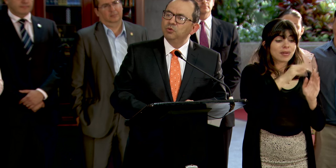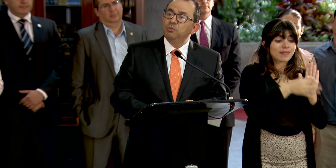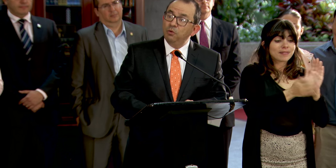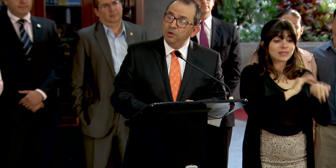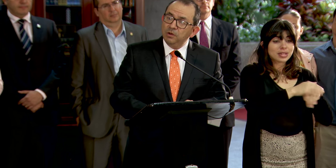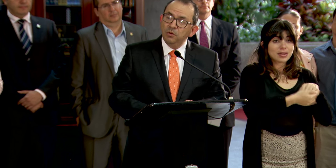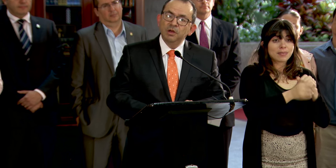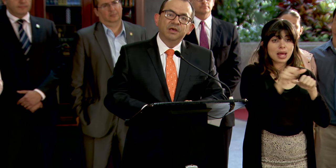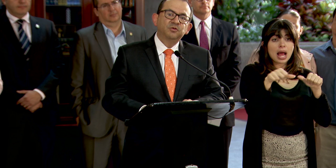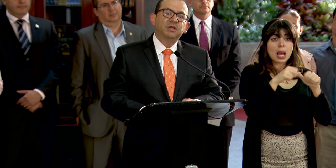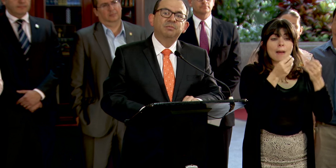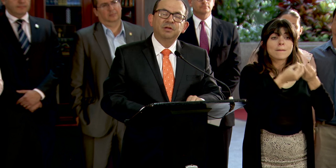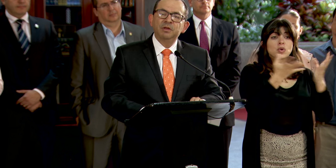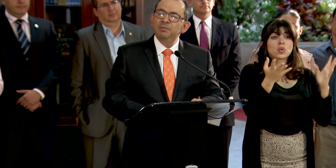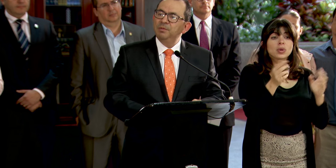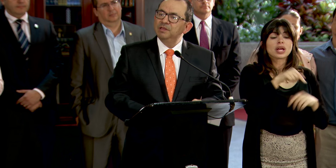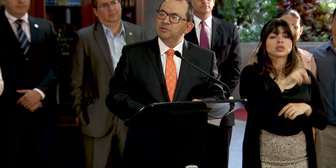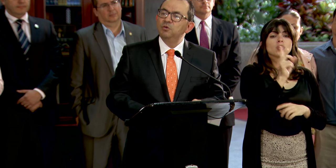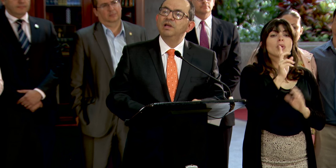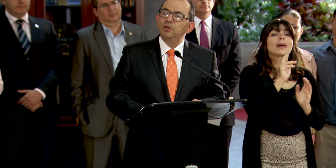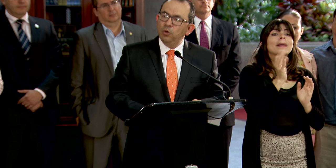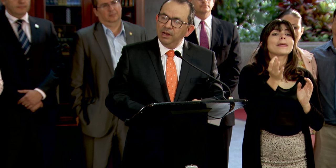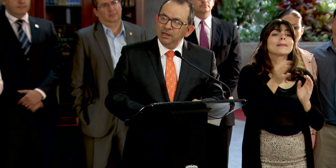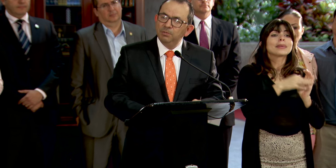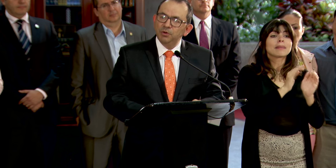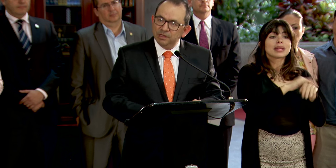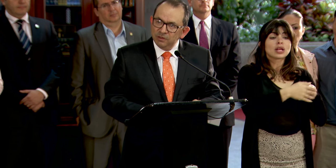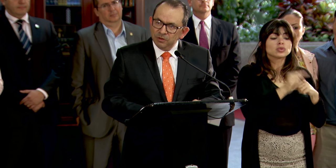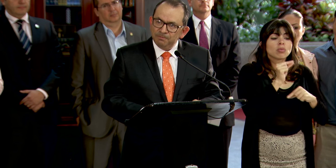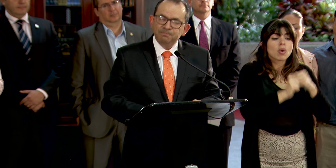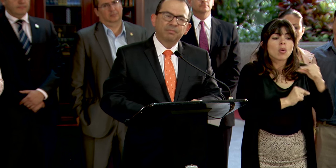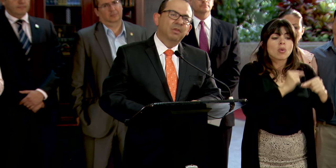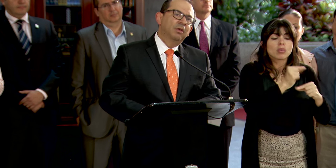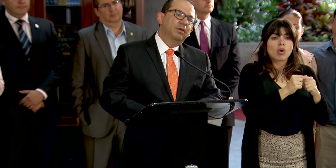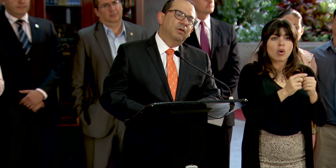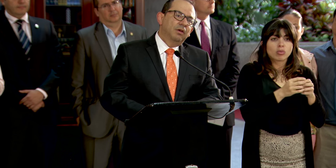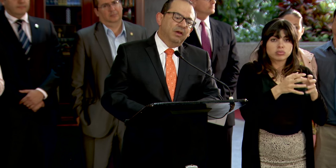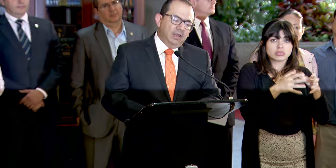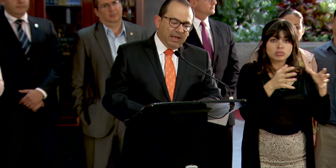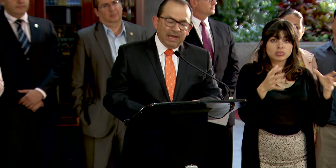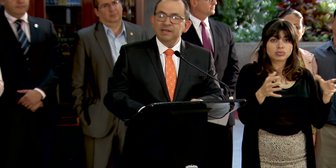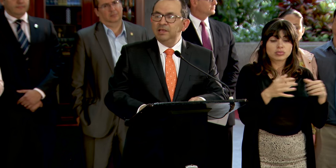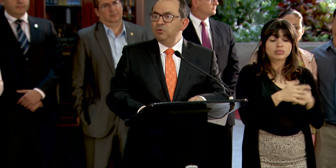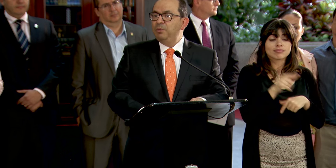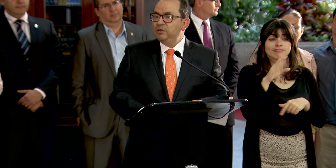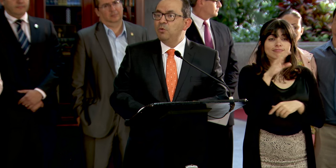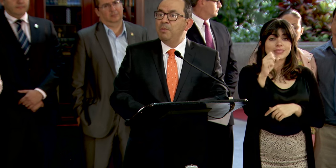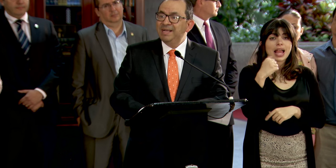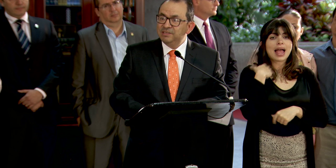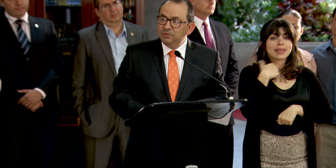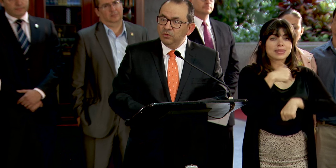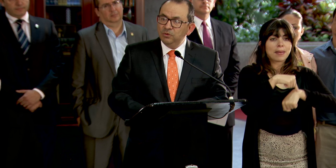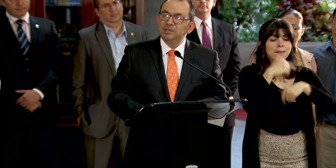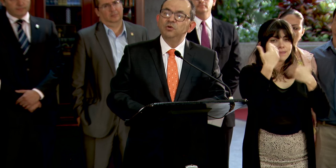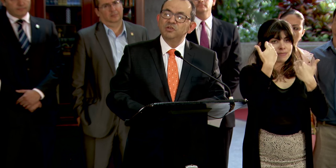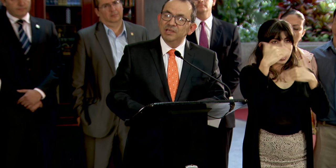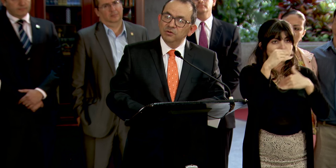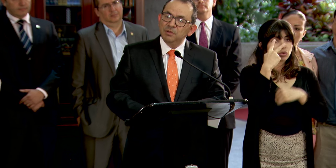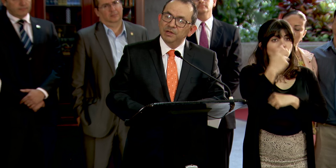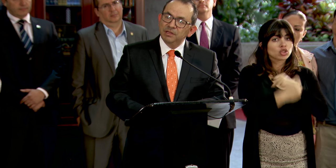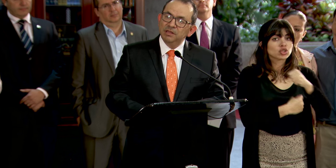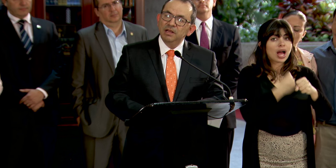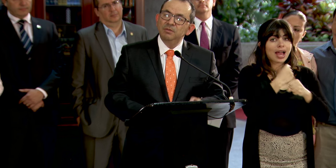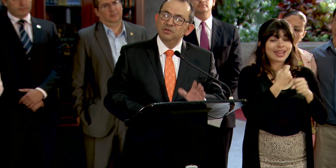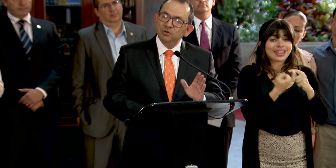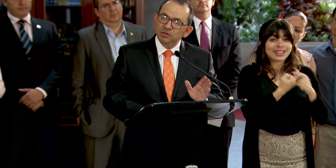vitro en el ámbito público es una implementación gradual y progresiva. La caja tiene un plazo máximo de dos